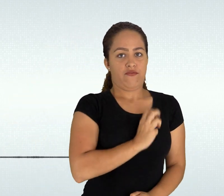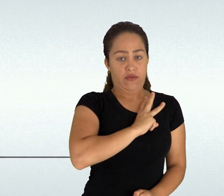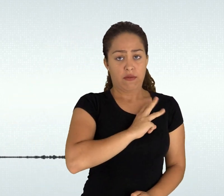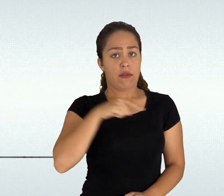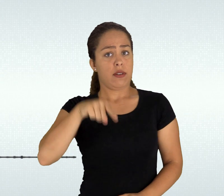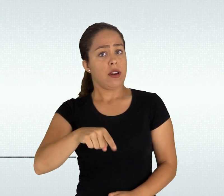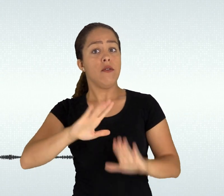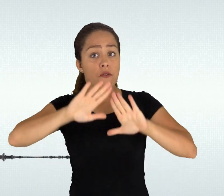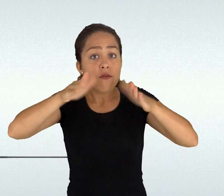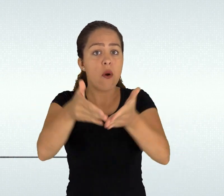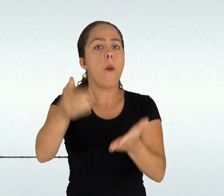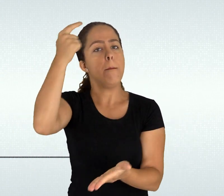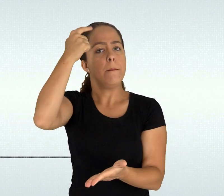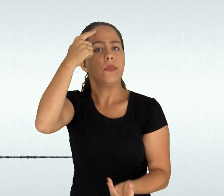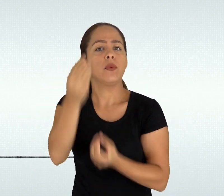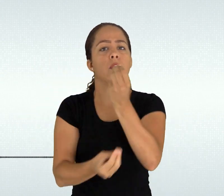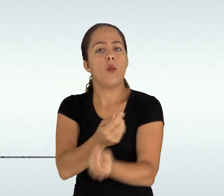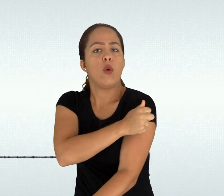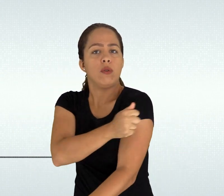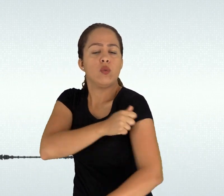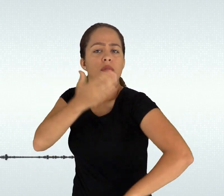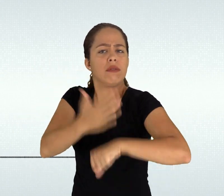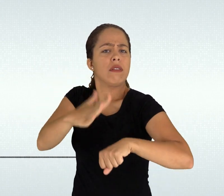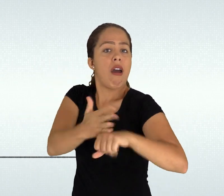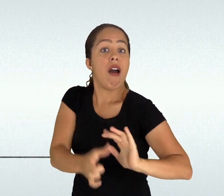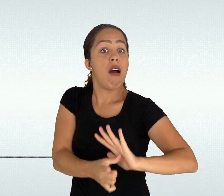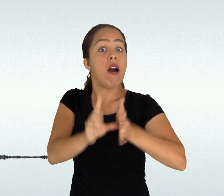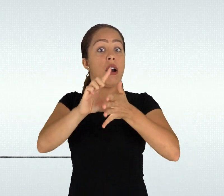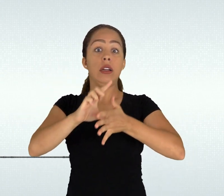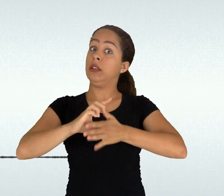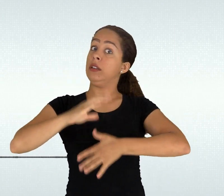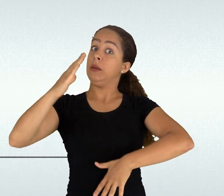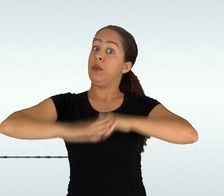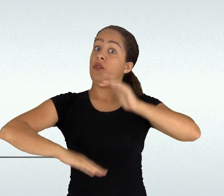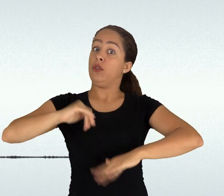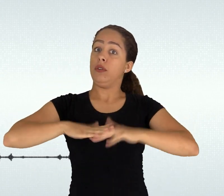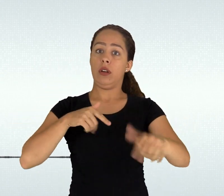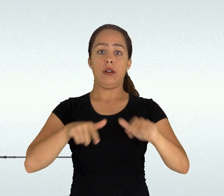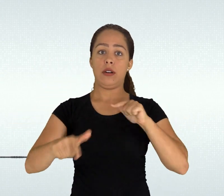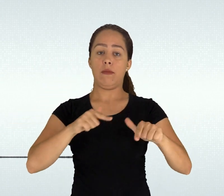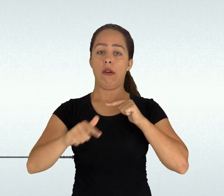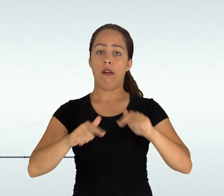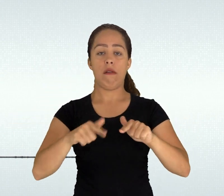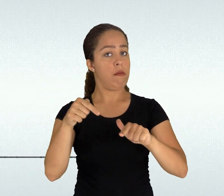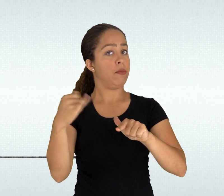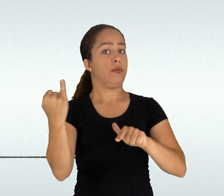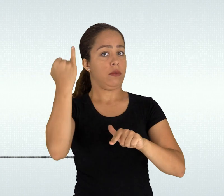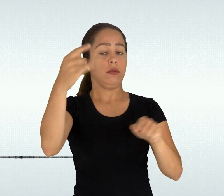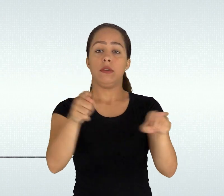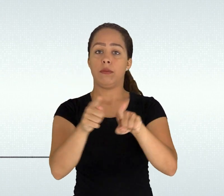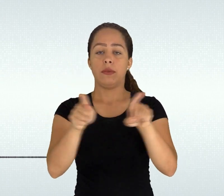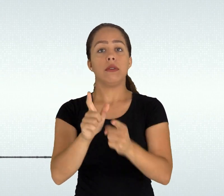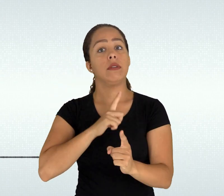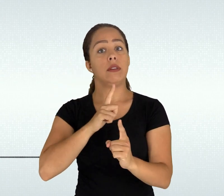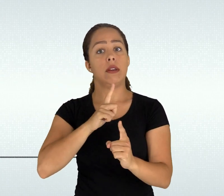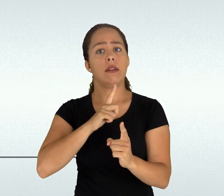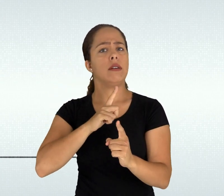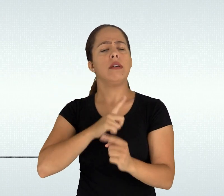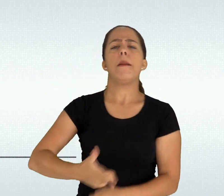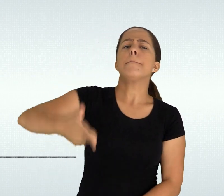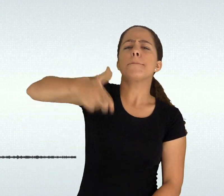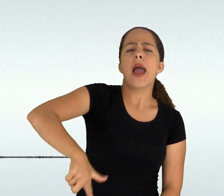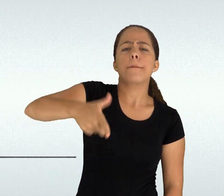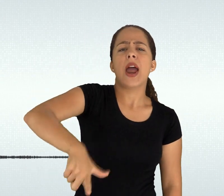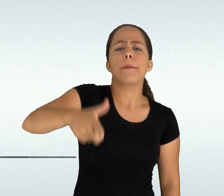que a educação profissional técnica integrada ao nível médio é pensada para além da preparação para o exercício de uma profissão